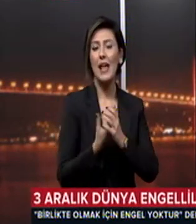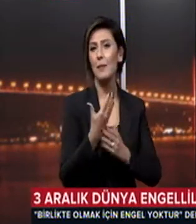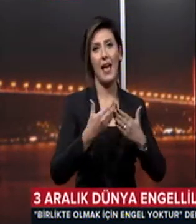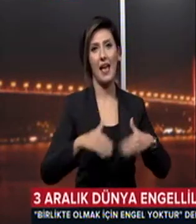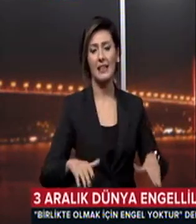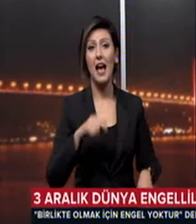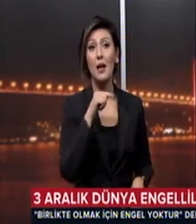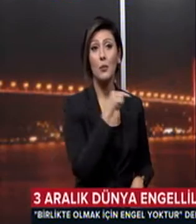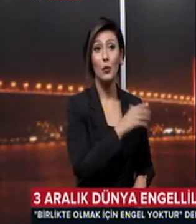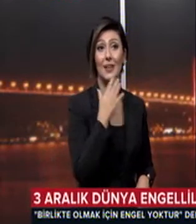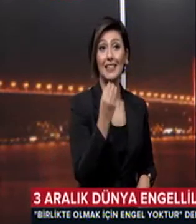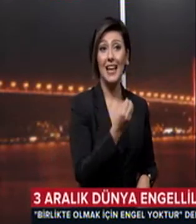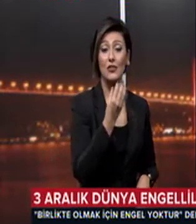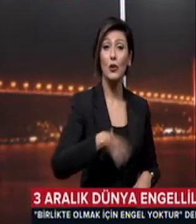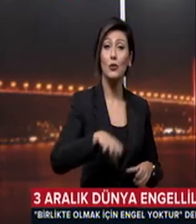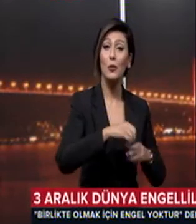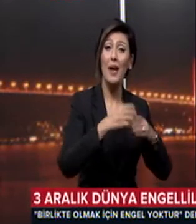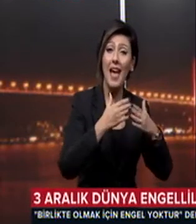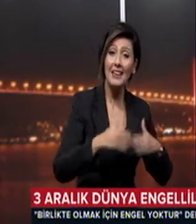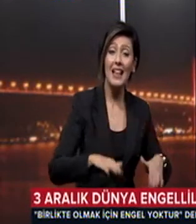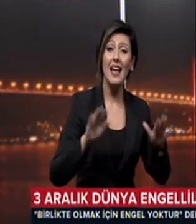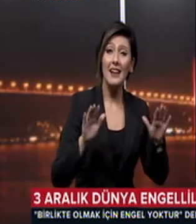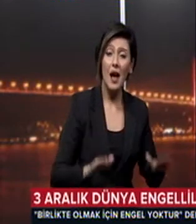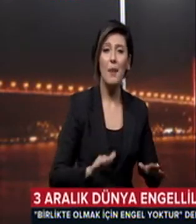gençlerimiz de tüm engellilere rağmen hayatın içindeler